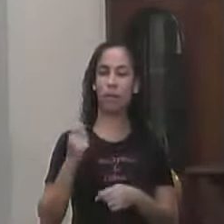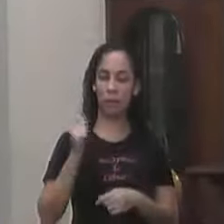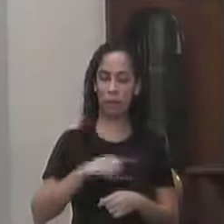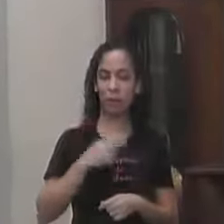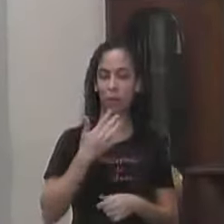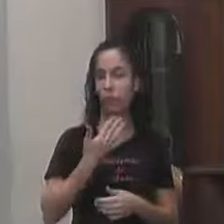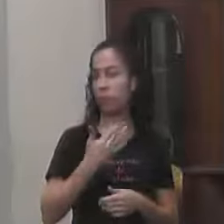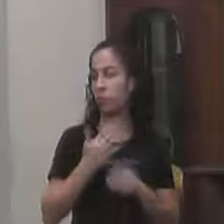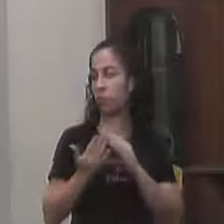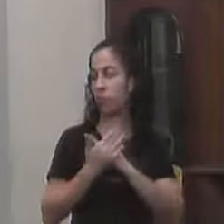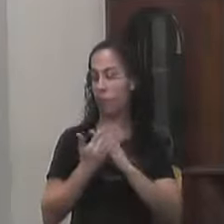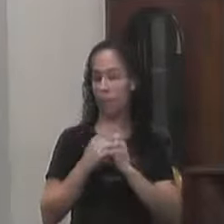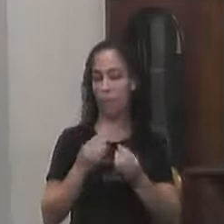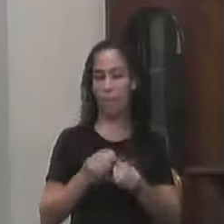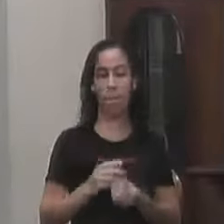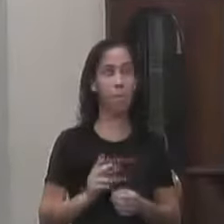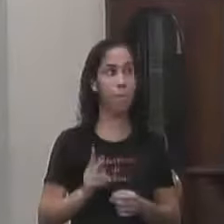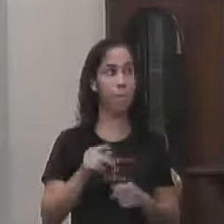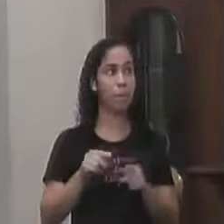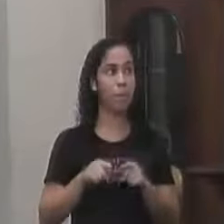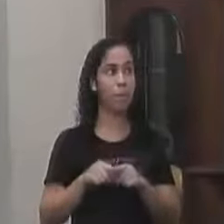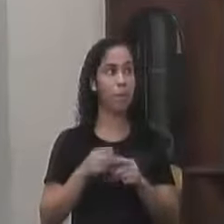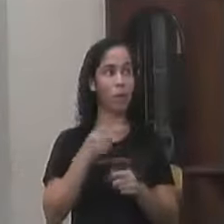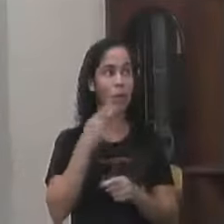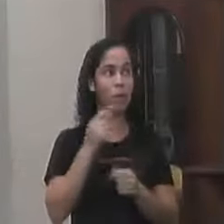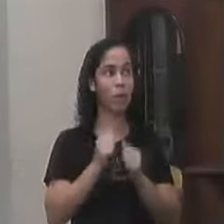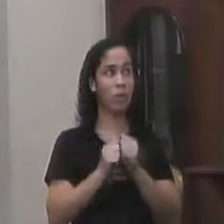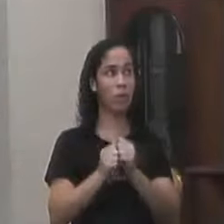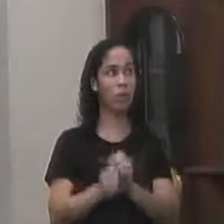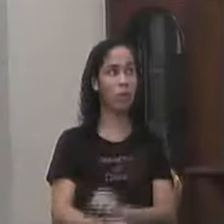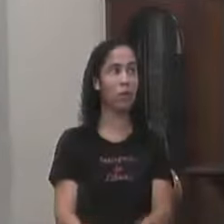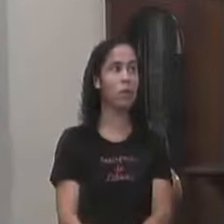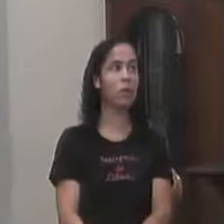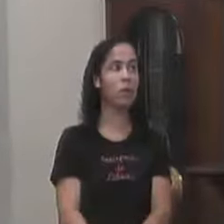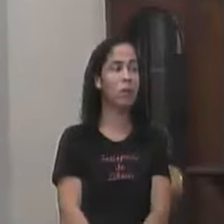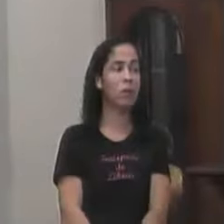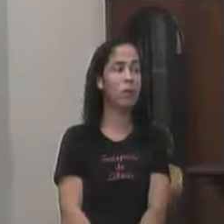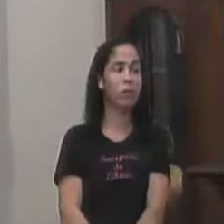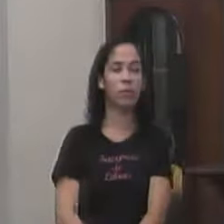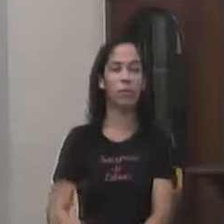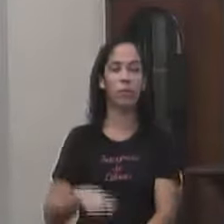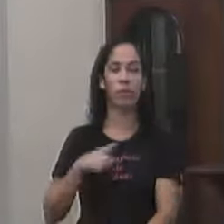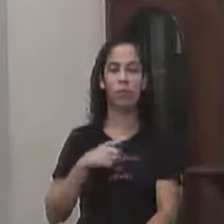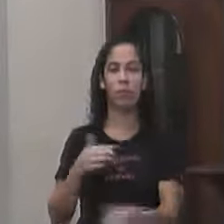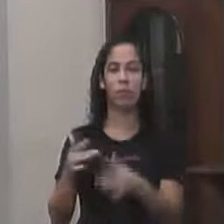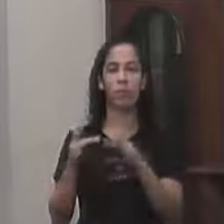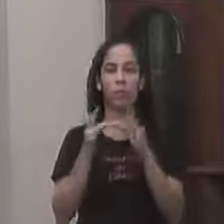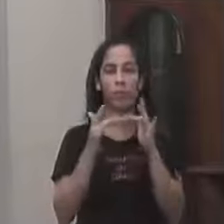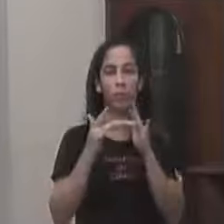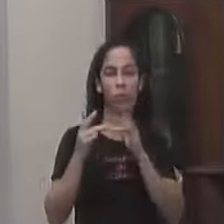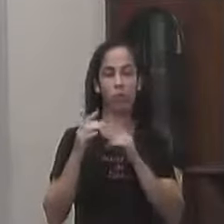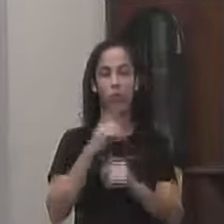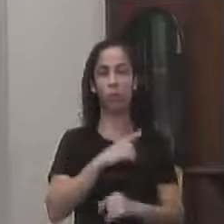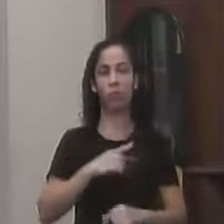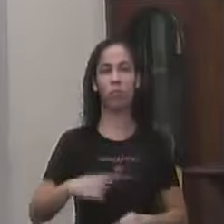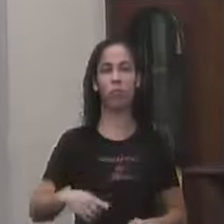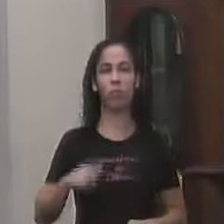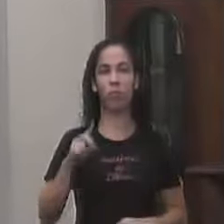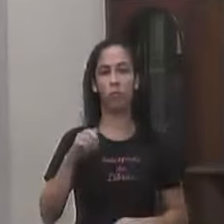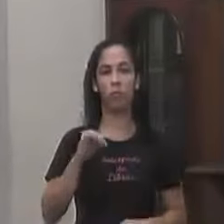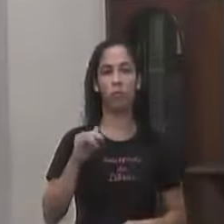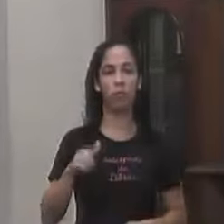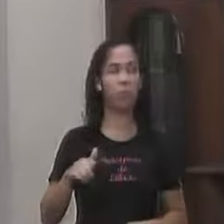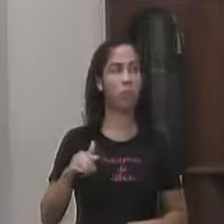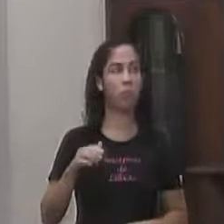Em ato contínuo Também Estou entrando Em contato Com o nosso deputado Doutor Luiz Antônio